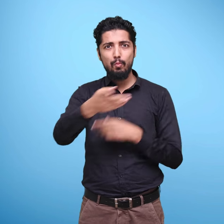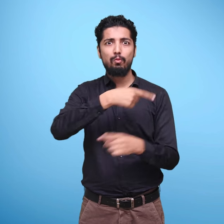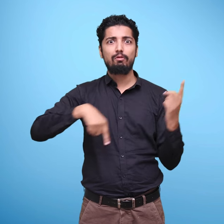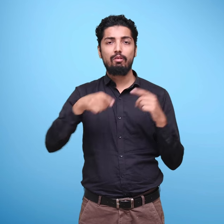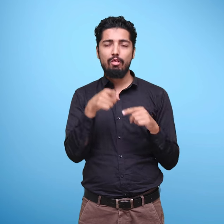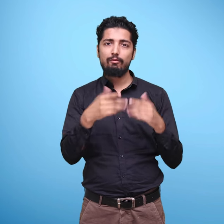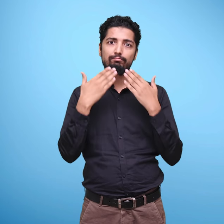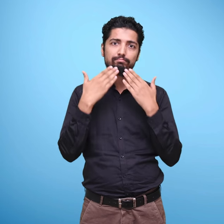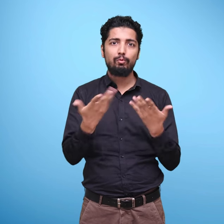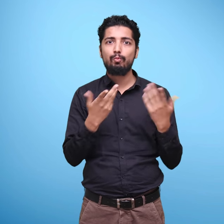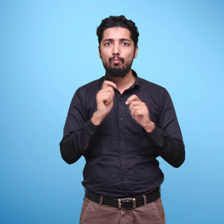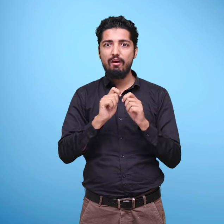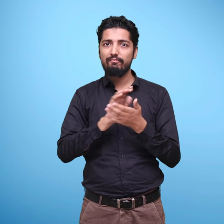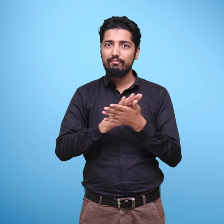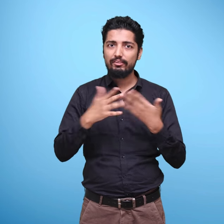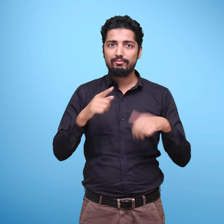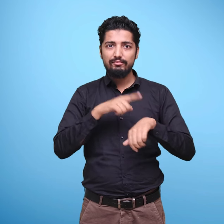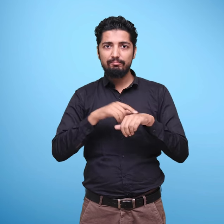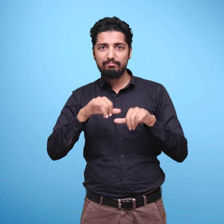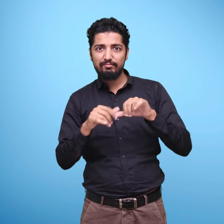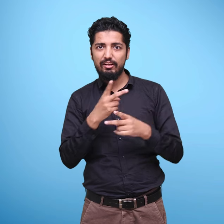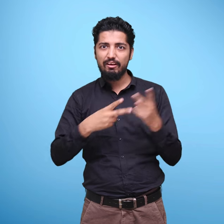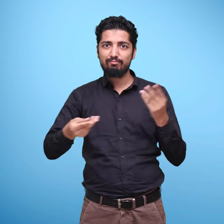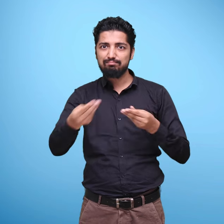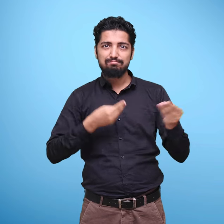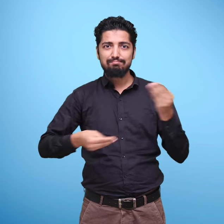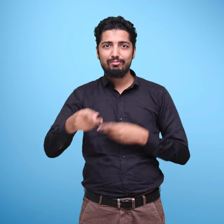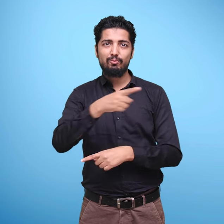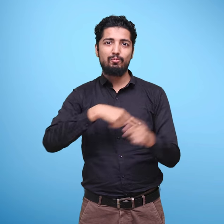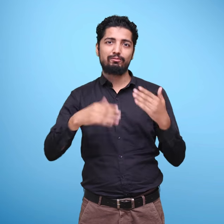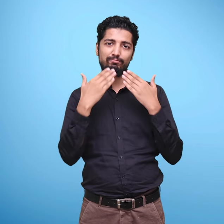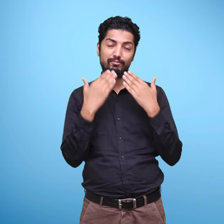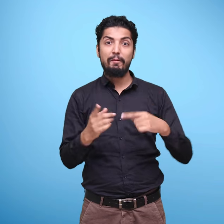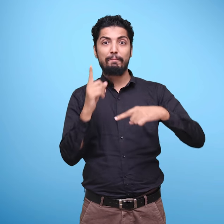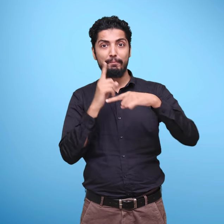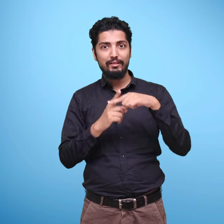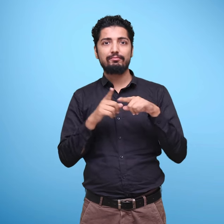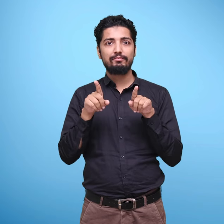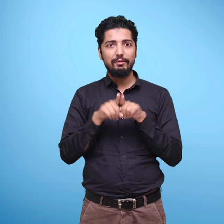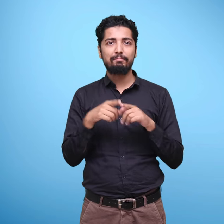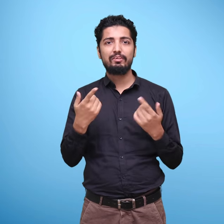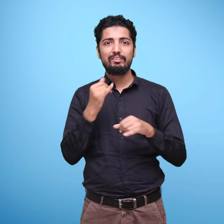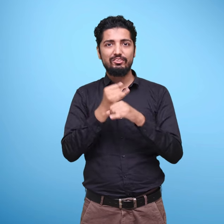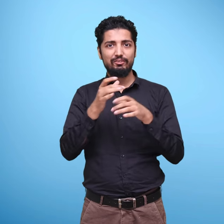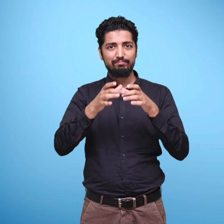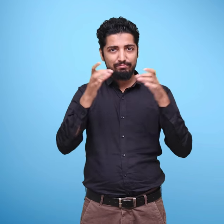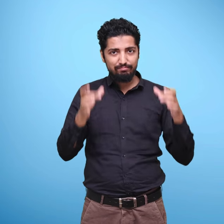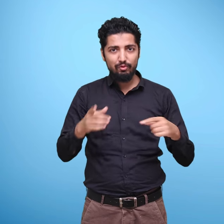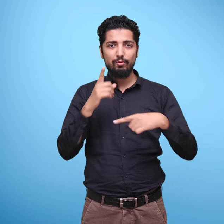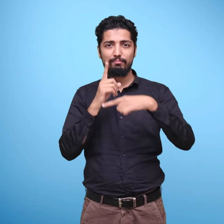से इस कार्य को संपन करने के लिए साधुवाद देता हूँ। मैं उन सब ही संस्थानों और संगठनों